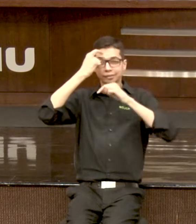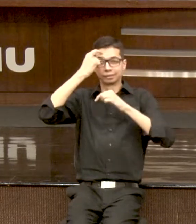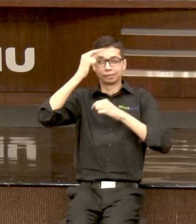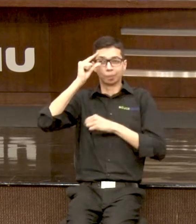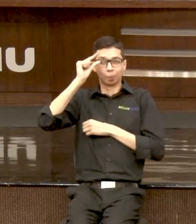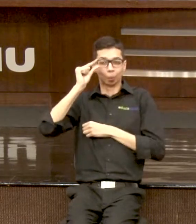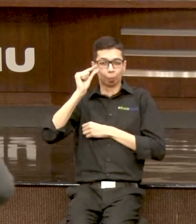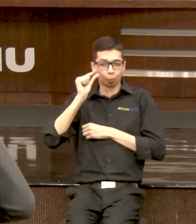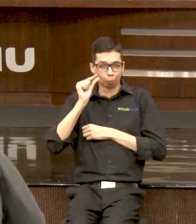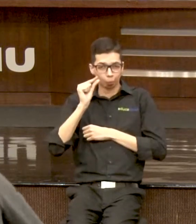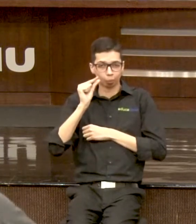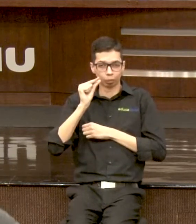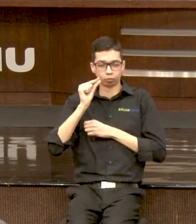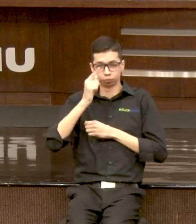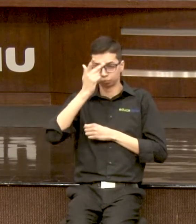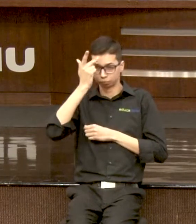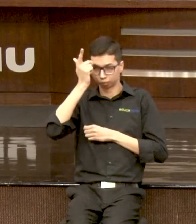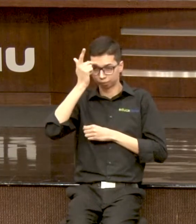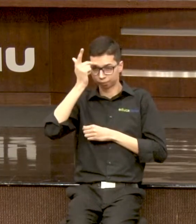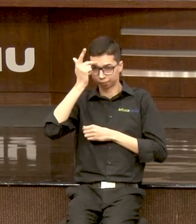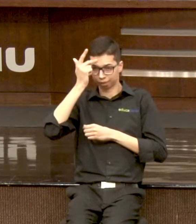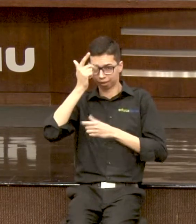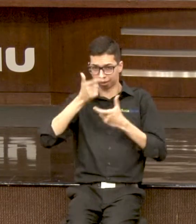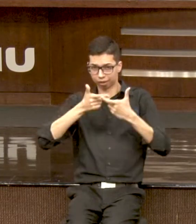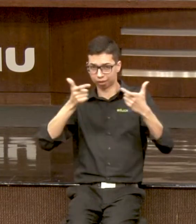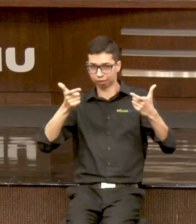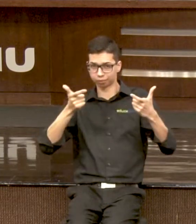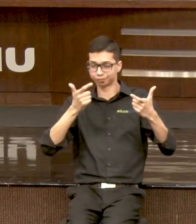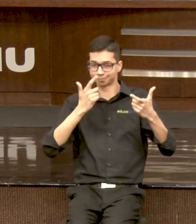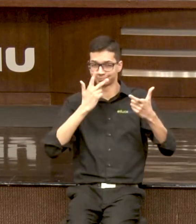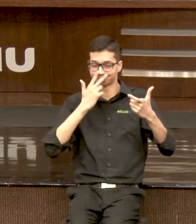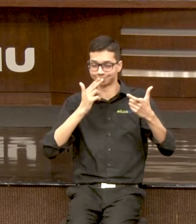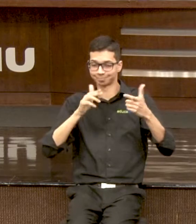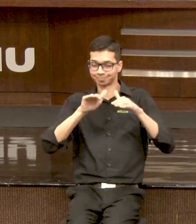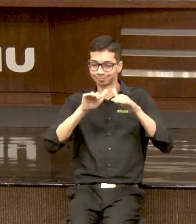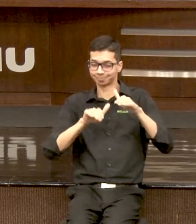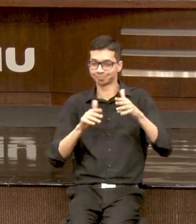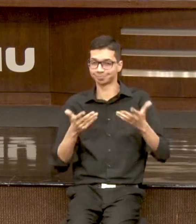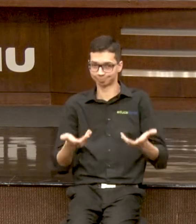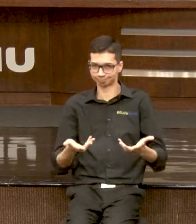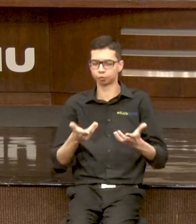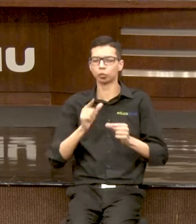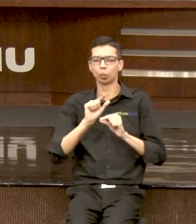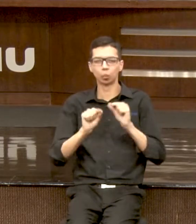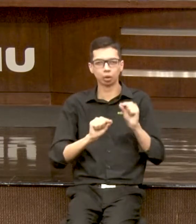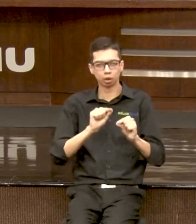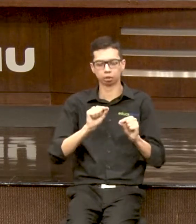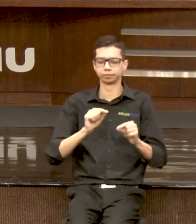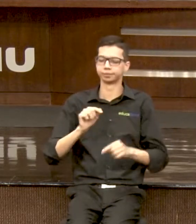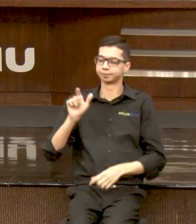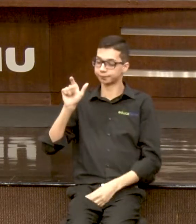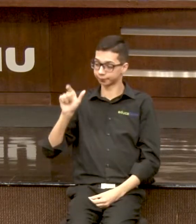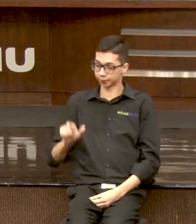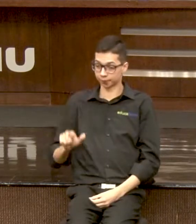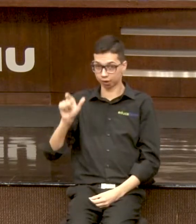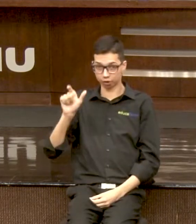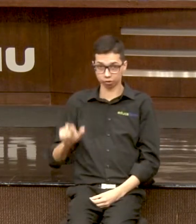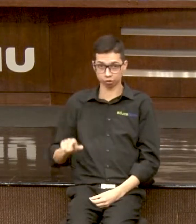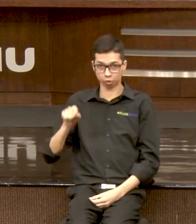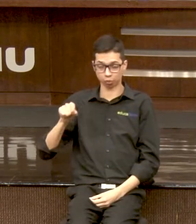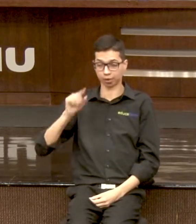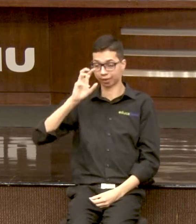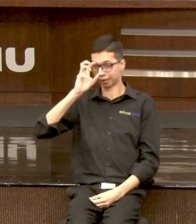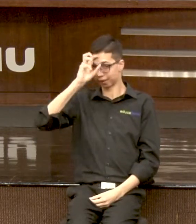gente diz em deficiência intelectual, a gente está dizendo assim, essa pessoa tem uma forma de